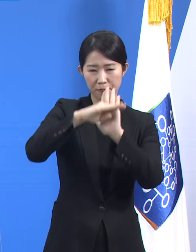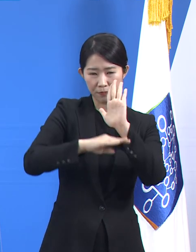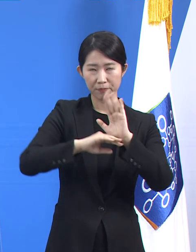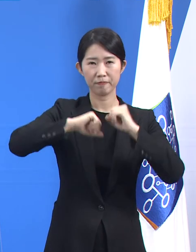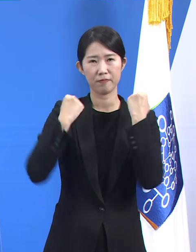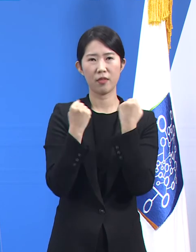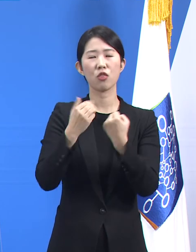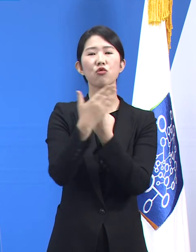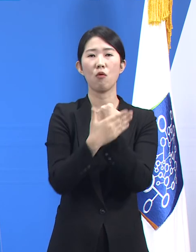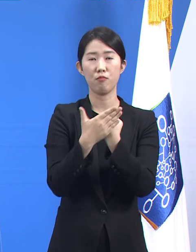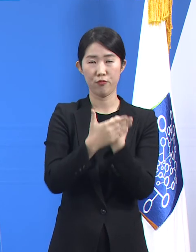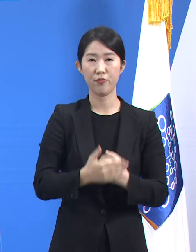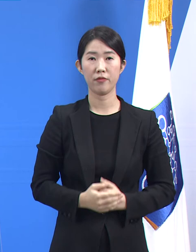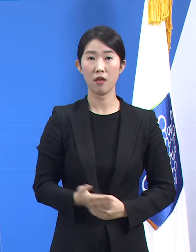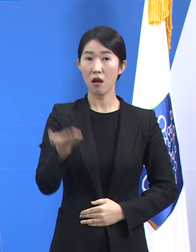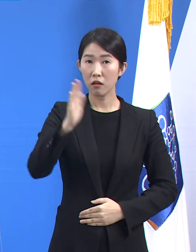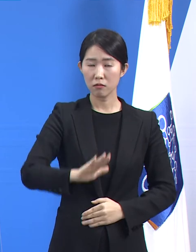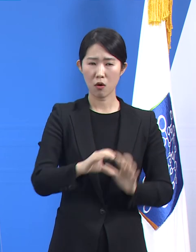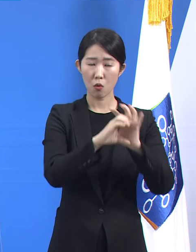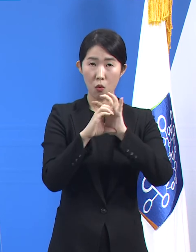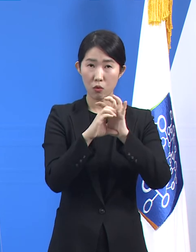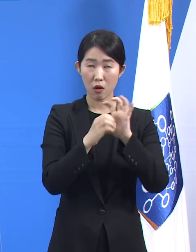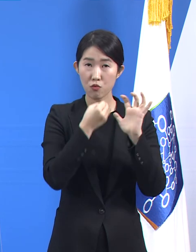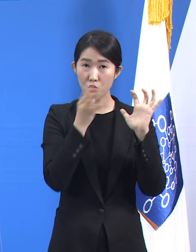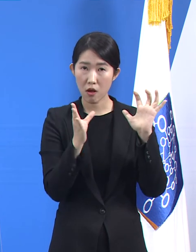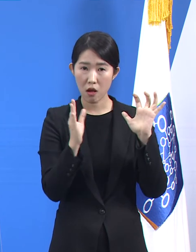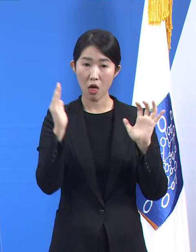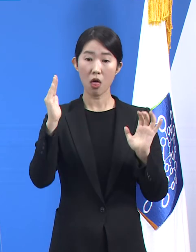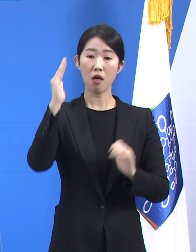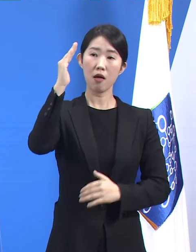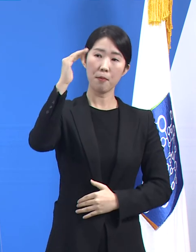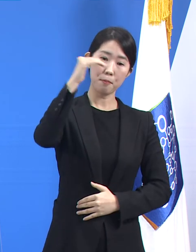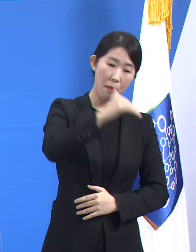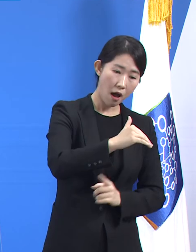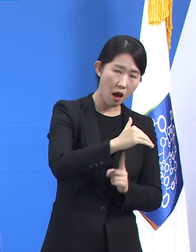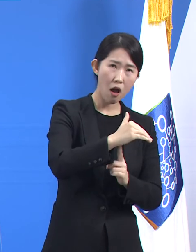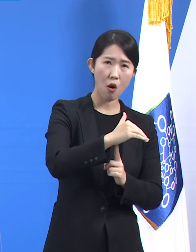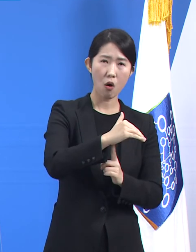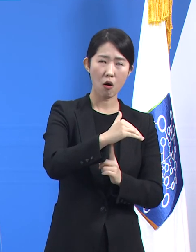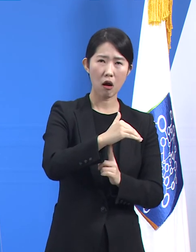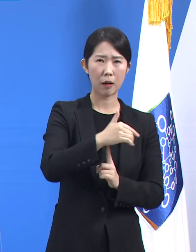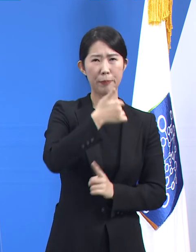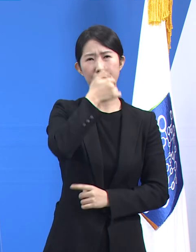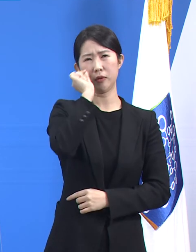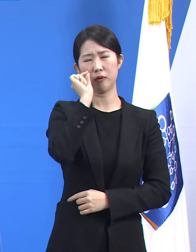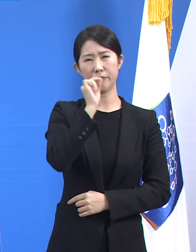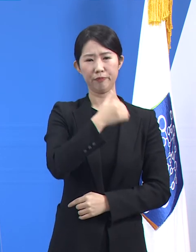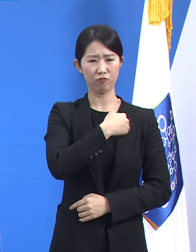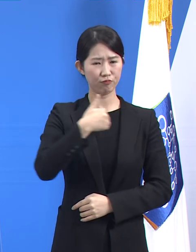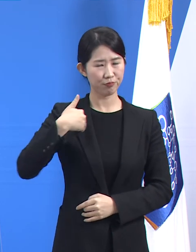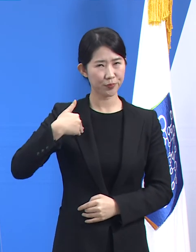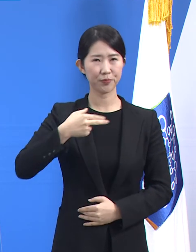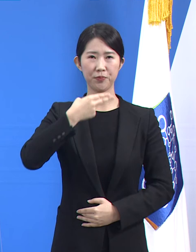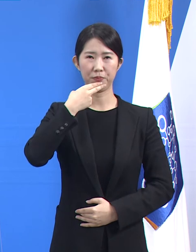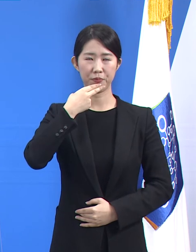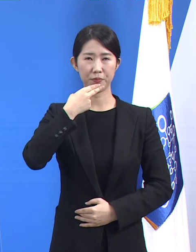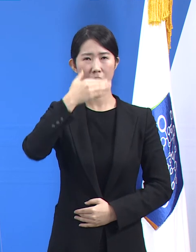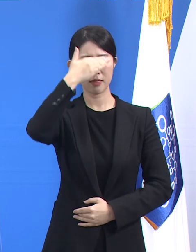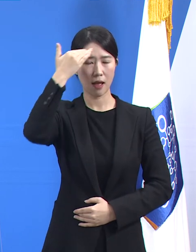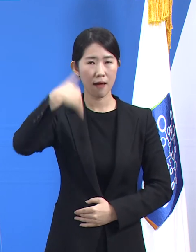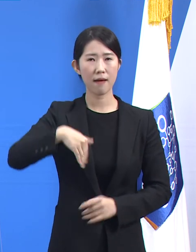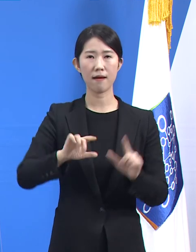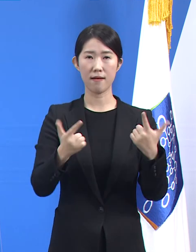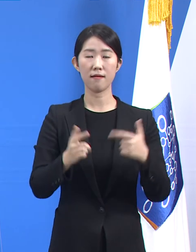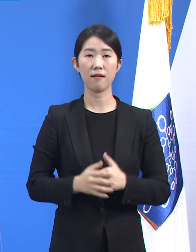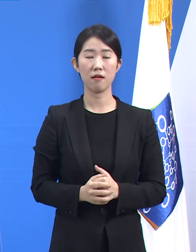유행 대응은 한 번 추세가 꺾인 것만으로 충분하진 않습니다. 방역활동의 실천 강도가 낮아지면